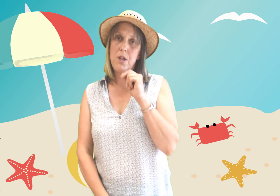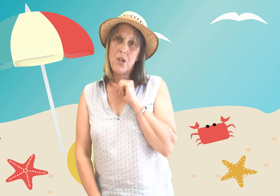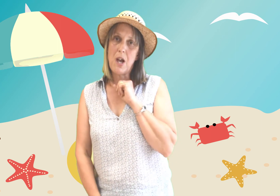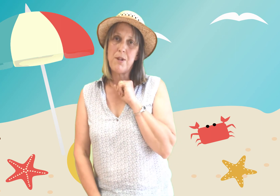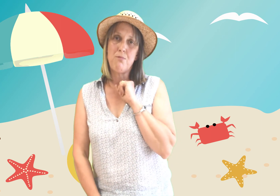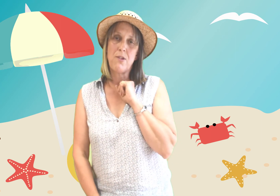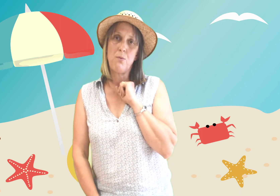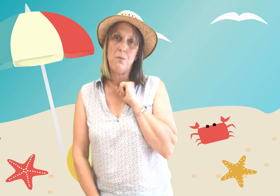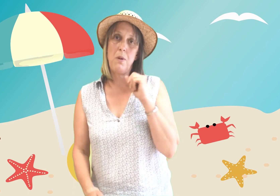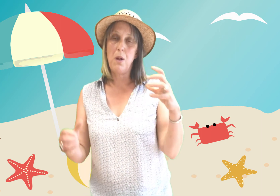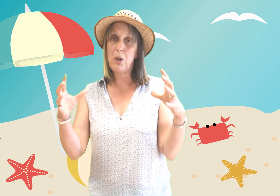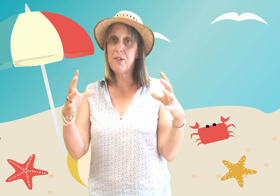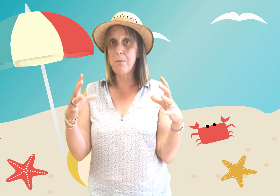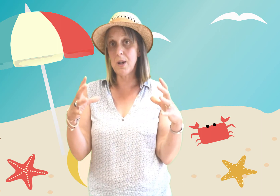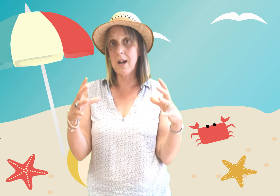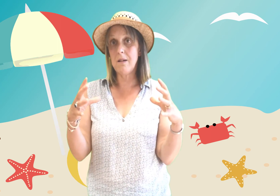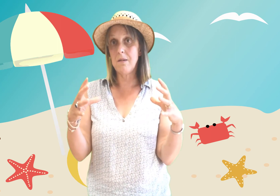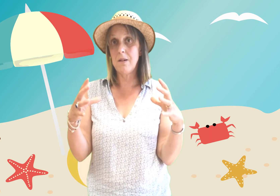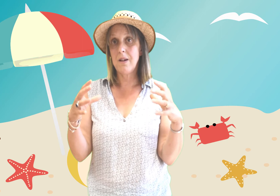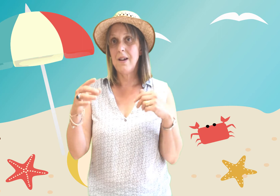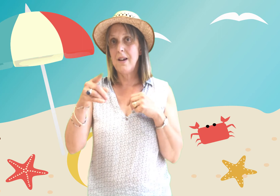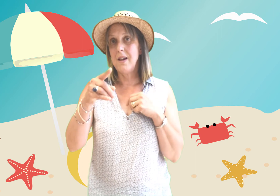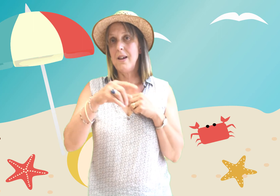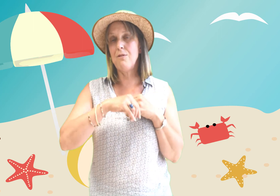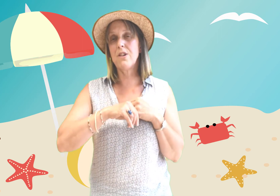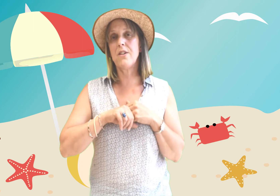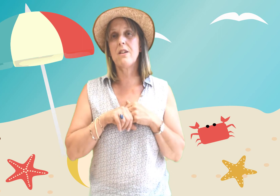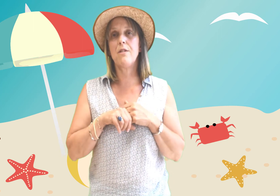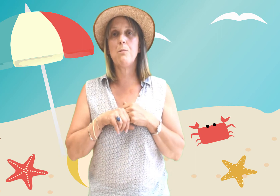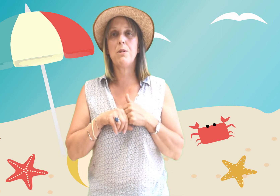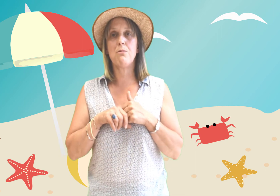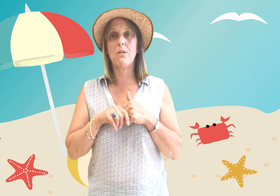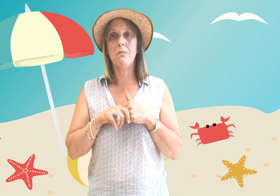j'ai un petit poisson dans un bocal et vous savez ce qui fait mon petit poisson